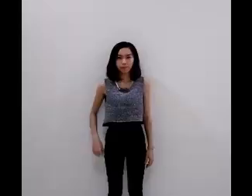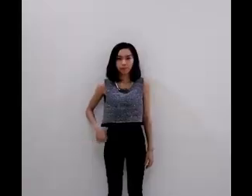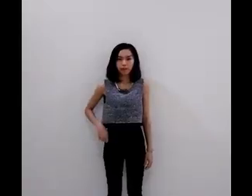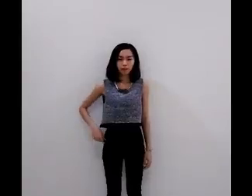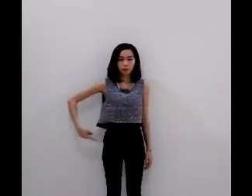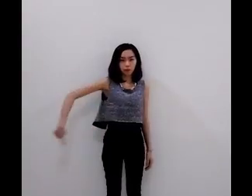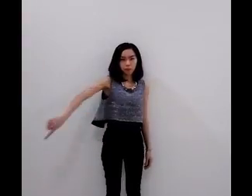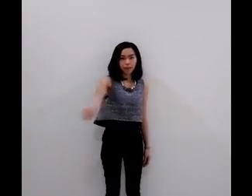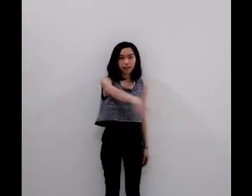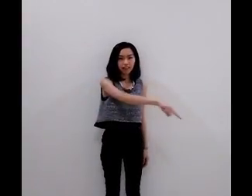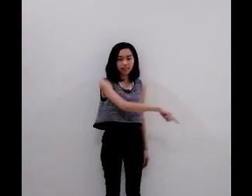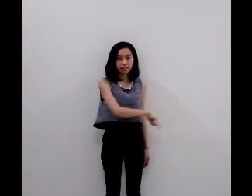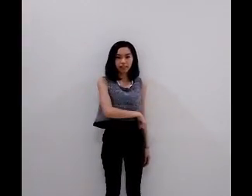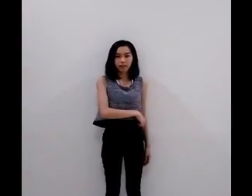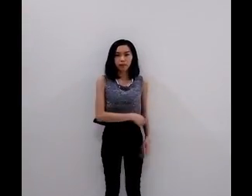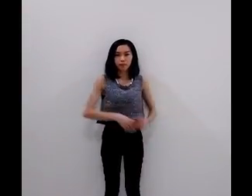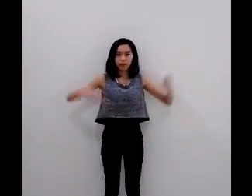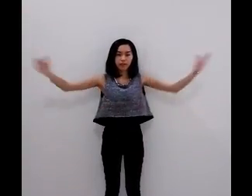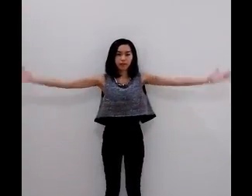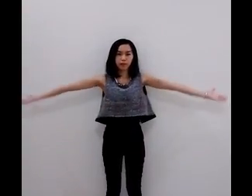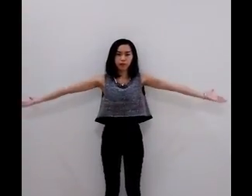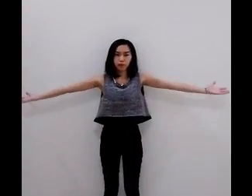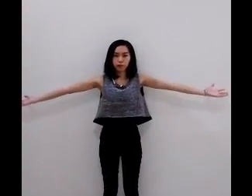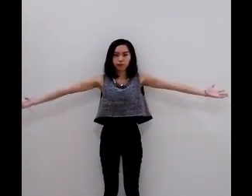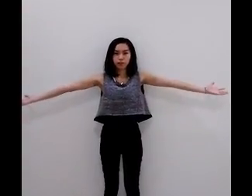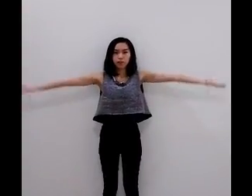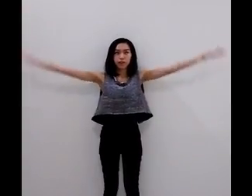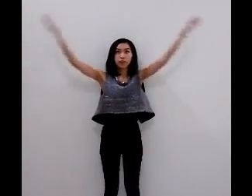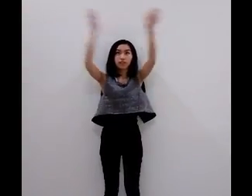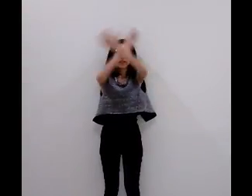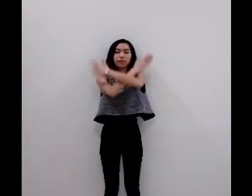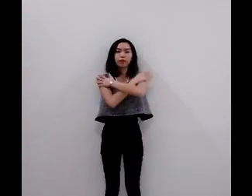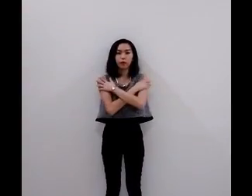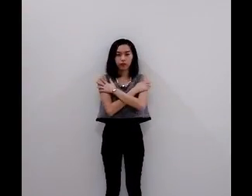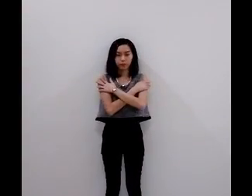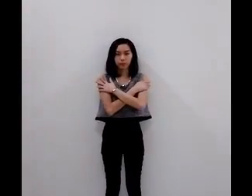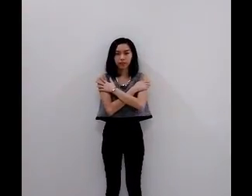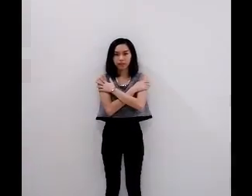Repent, believe the good news, receive the Holy Spirit.